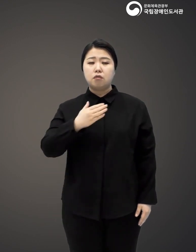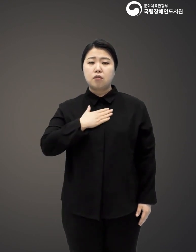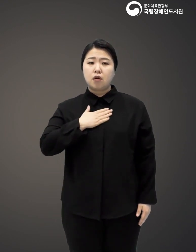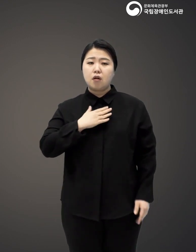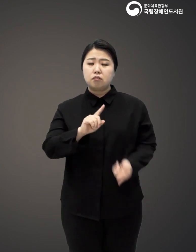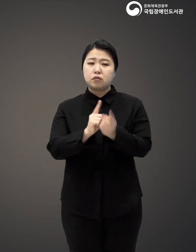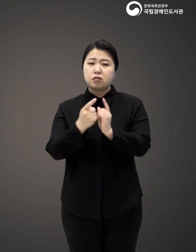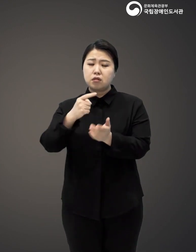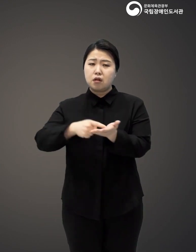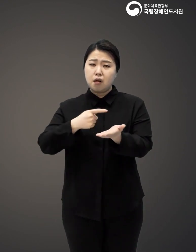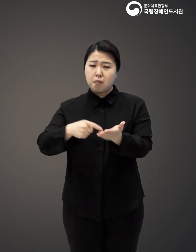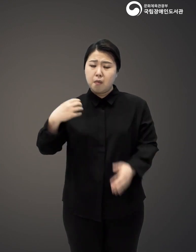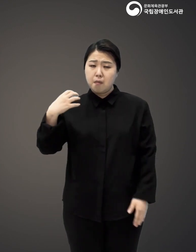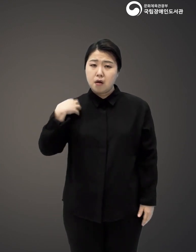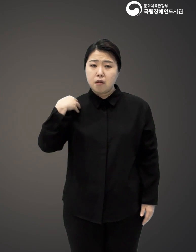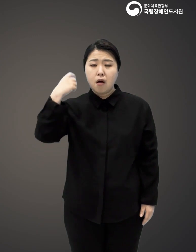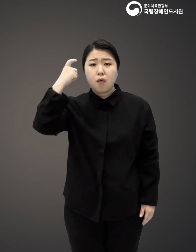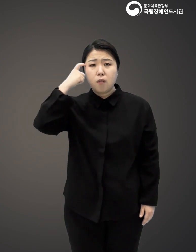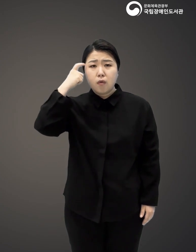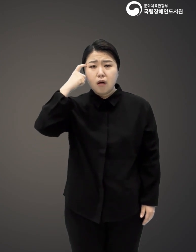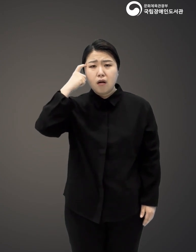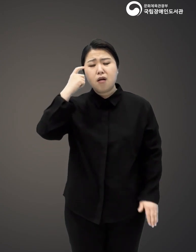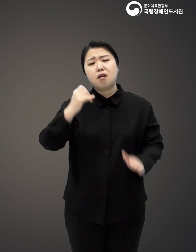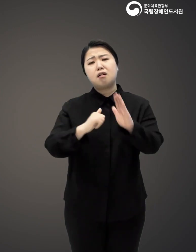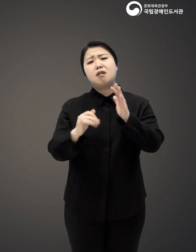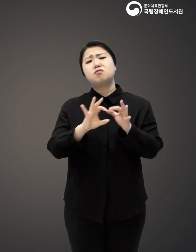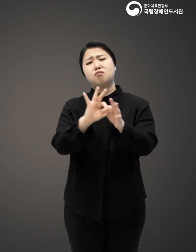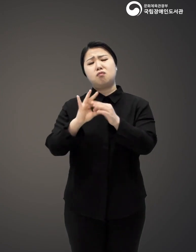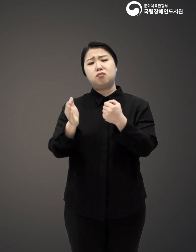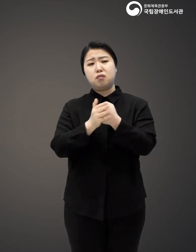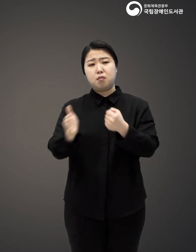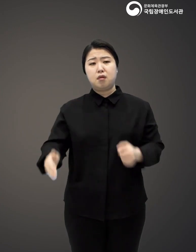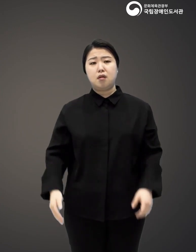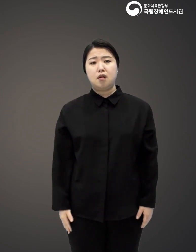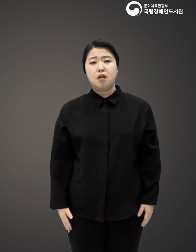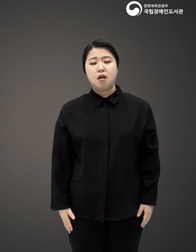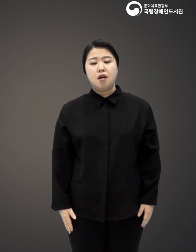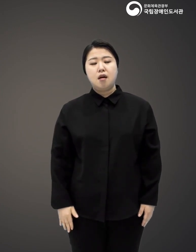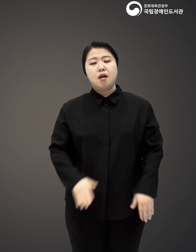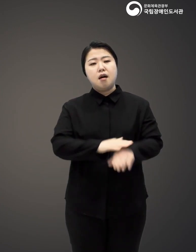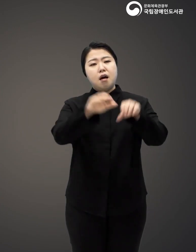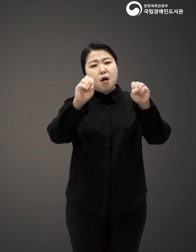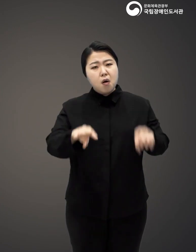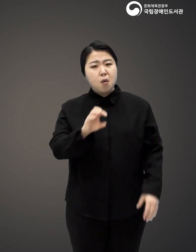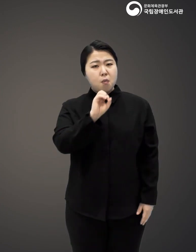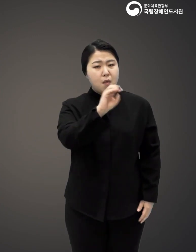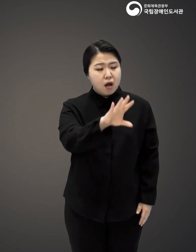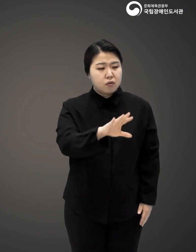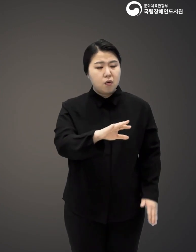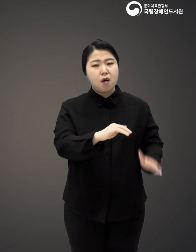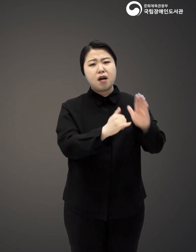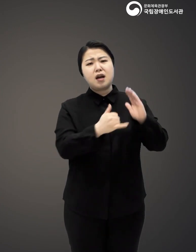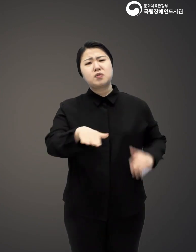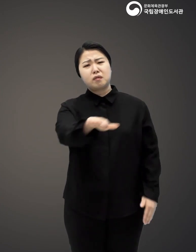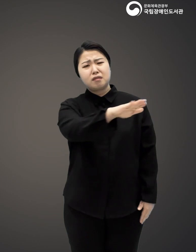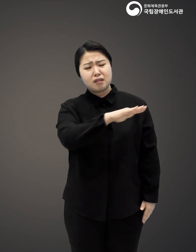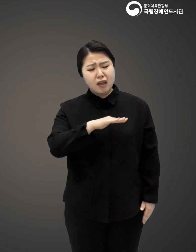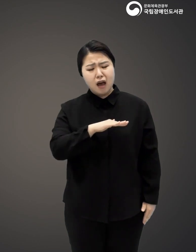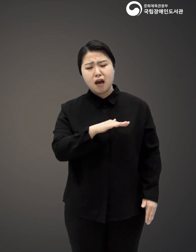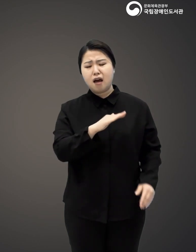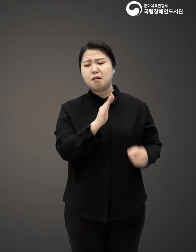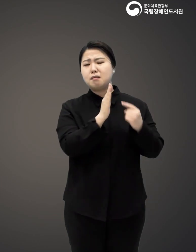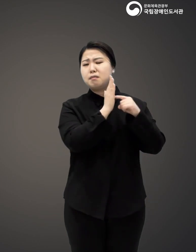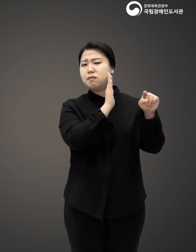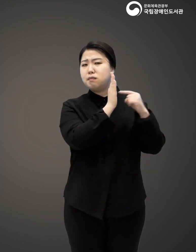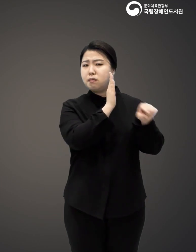그런데도 가족이라는 이유로 빚을 갚아줘야 한대요. 밑빠진 독에 물붙기라고 말려도 소용이